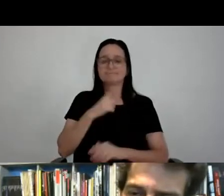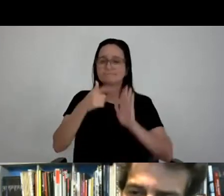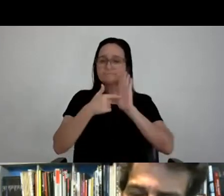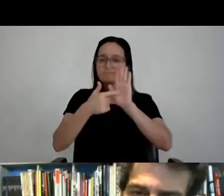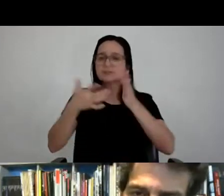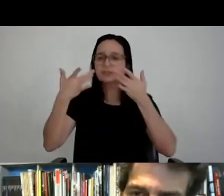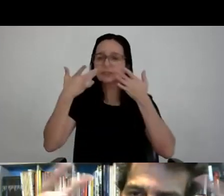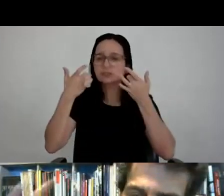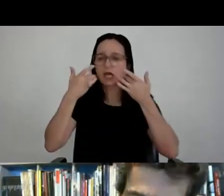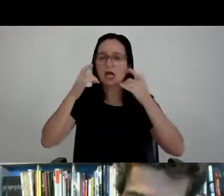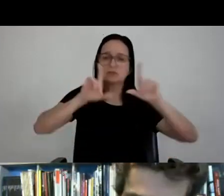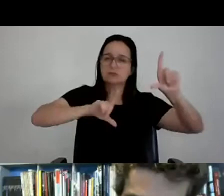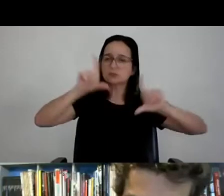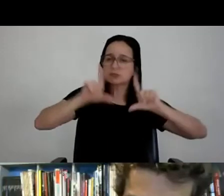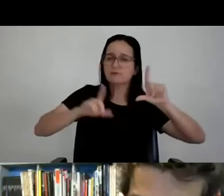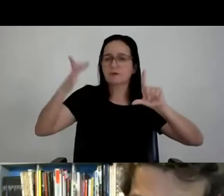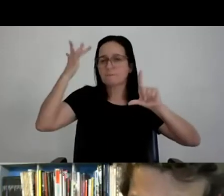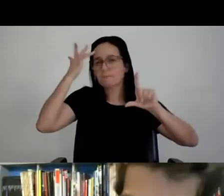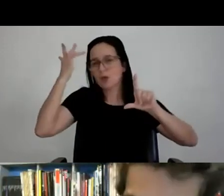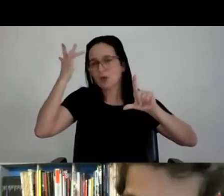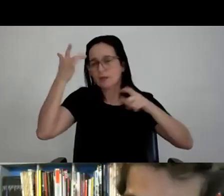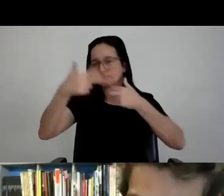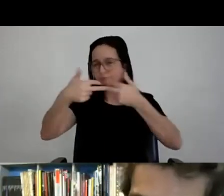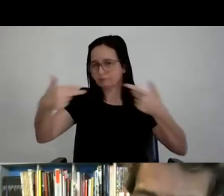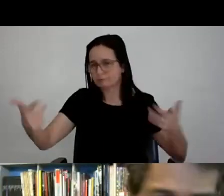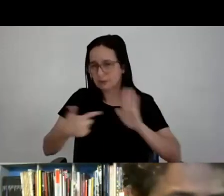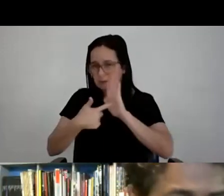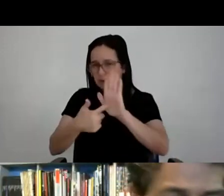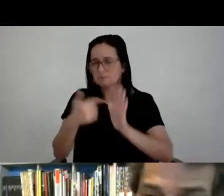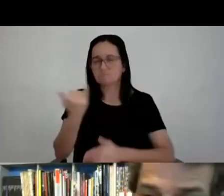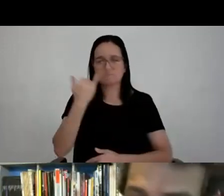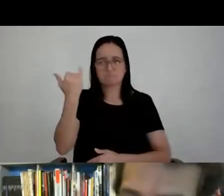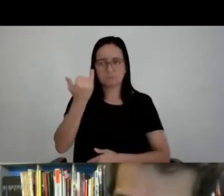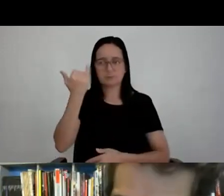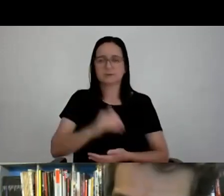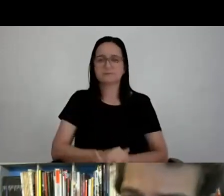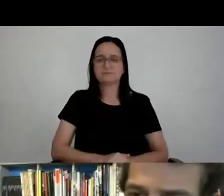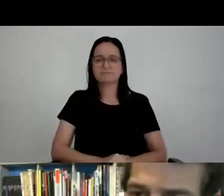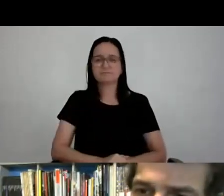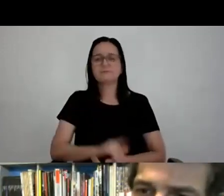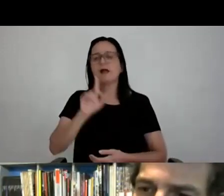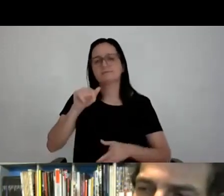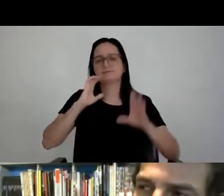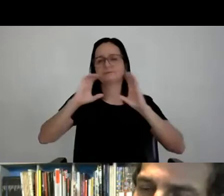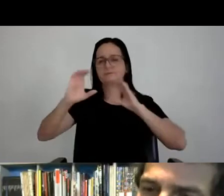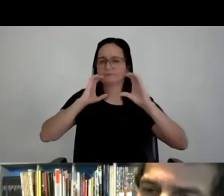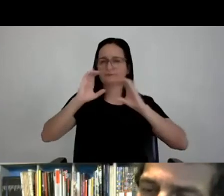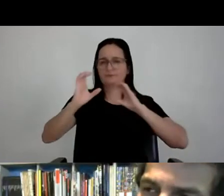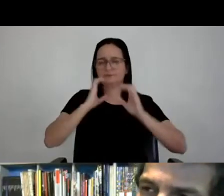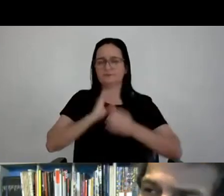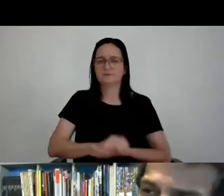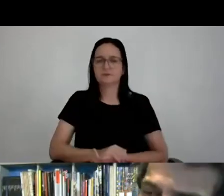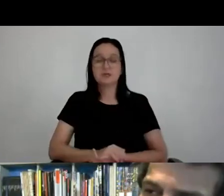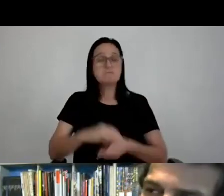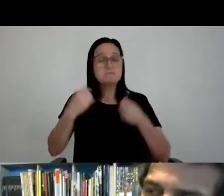televisão, moda, entra numa questão que eu acho importante colocar antes de abrir para as perguntas, que eu queria mostrar isso, que é a comunicação. A gente tem que entender